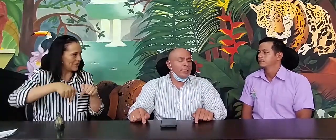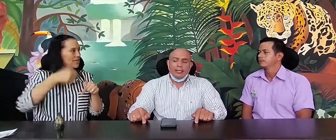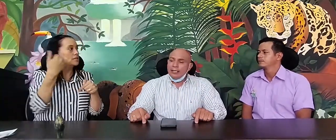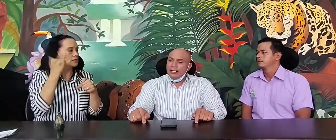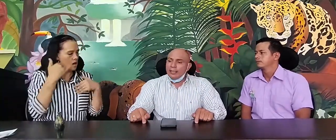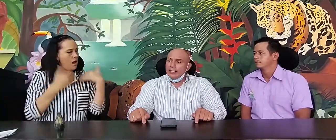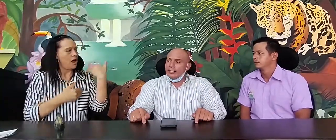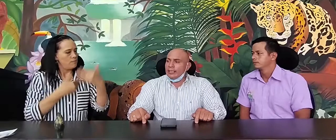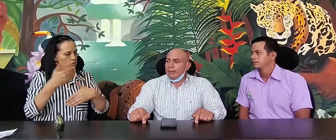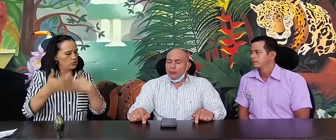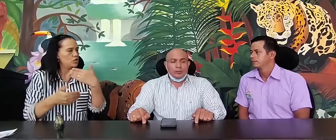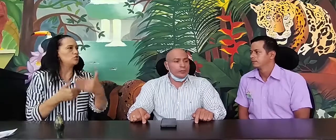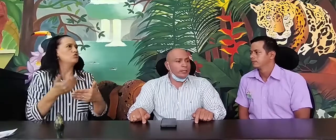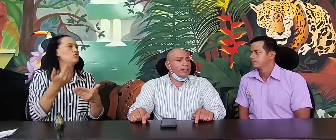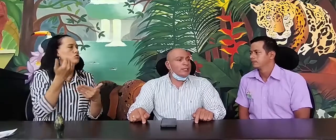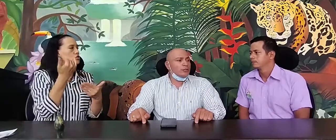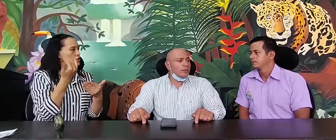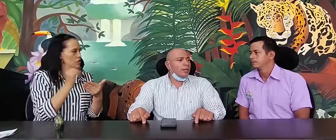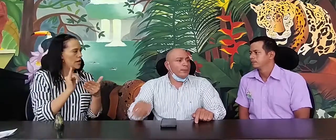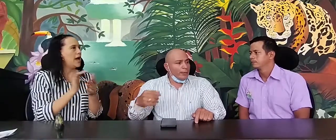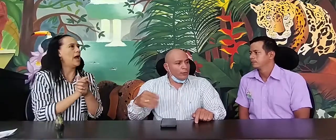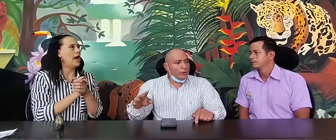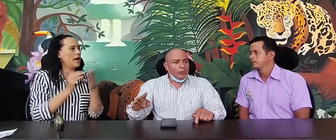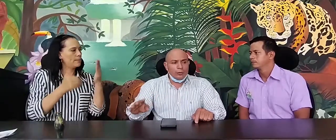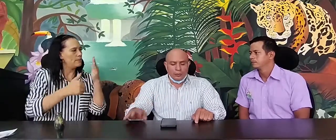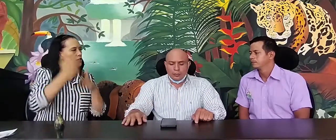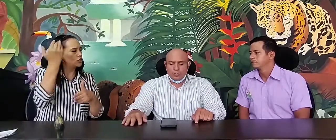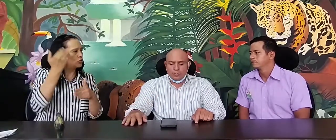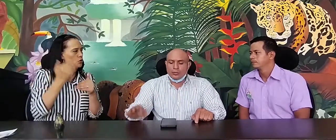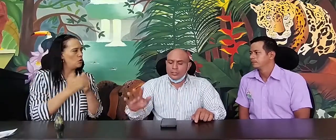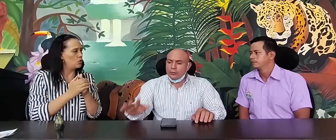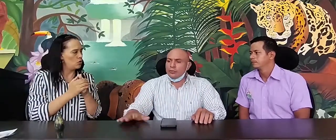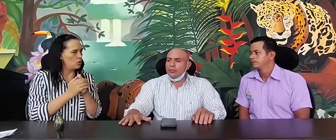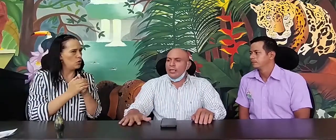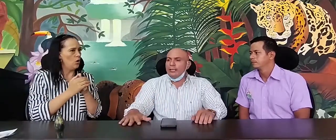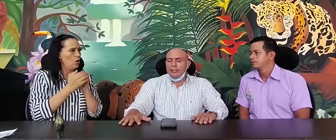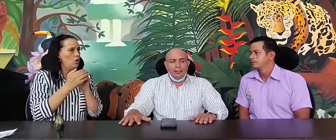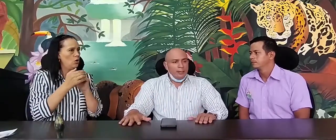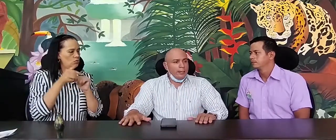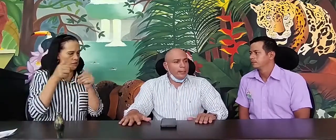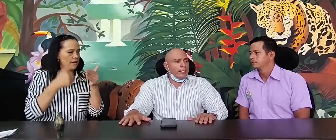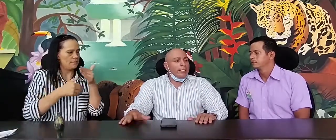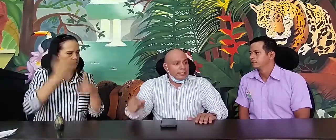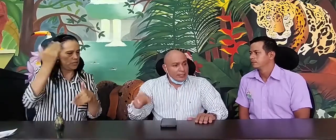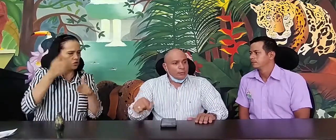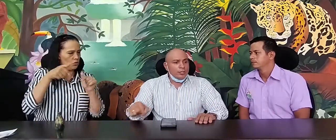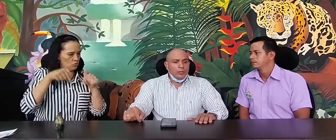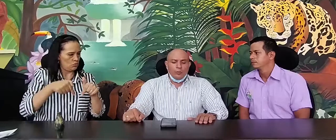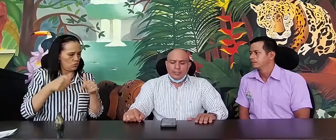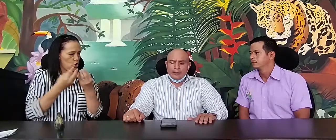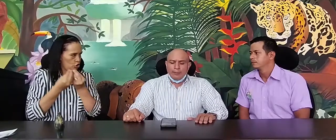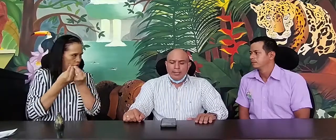digamos, inició el periodo constitucional este consejo municipal,